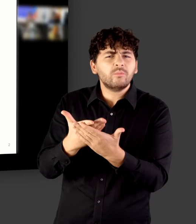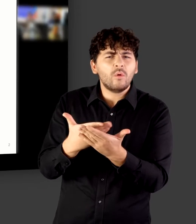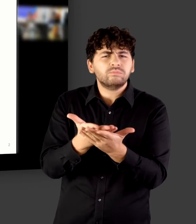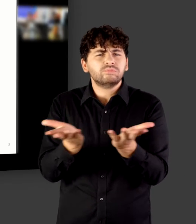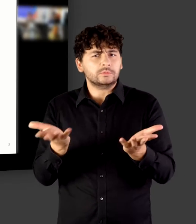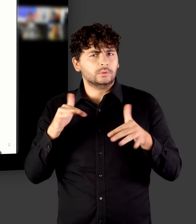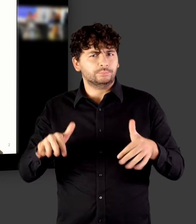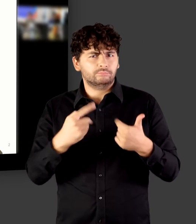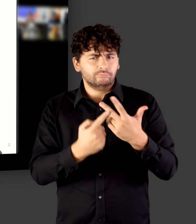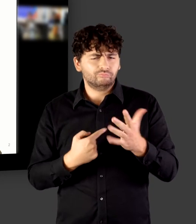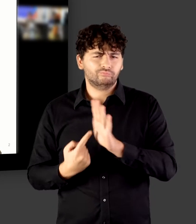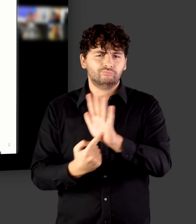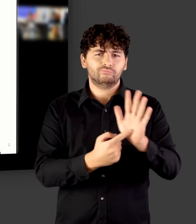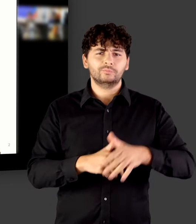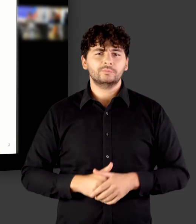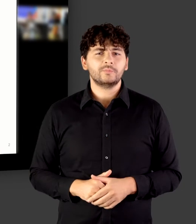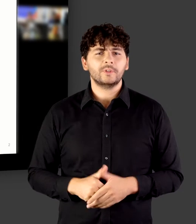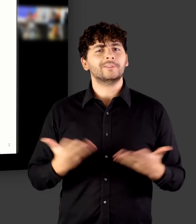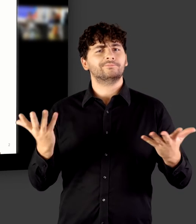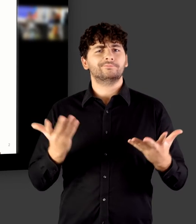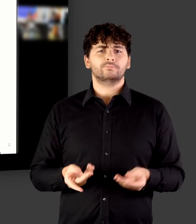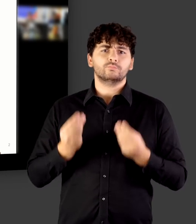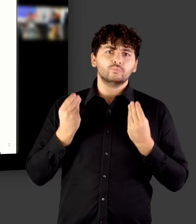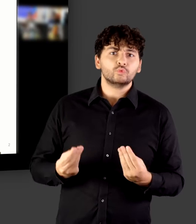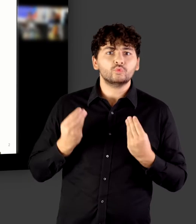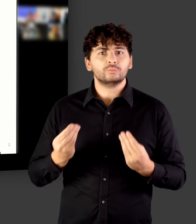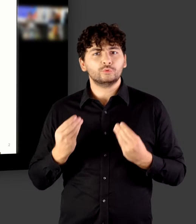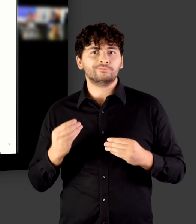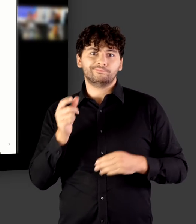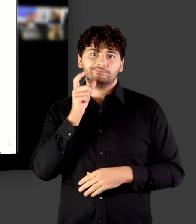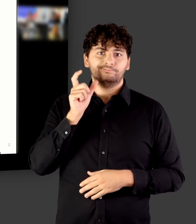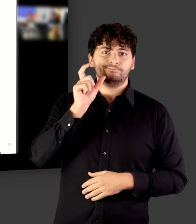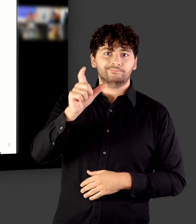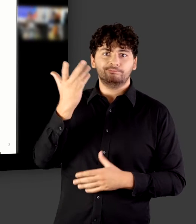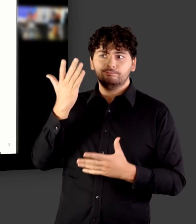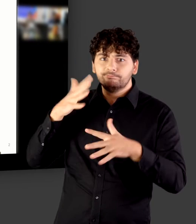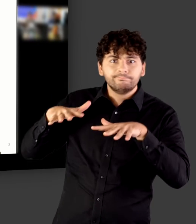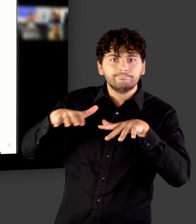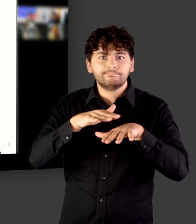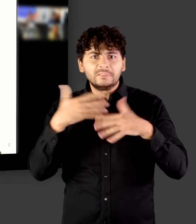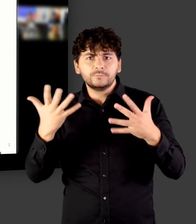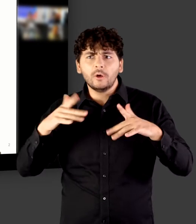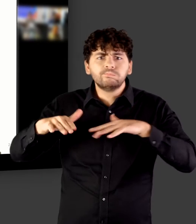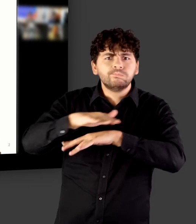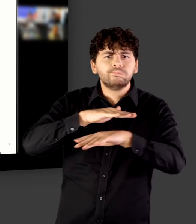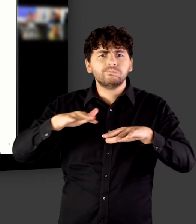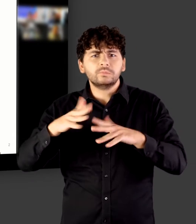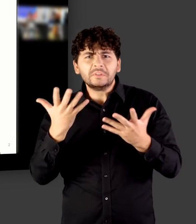Ja, viele Wege führen nach Rom und so schaut es auch mit Open Access aus. Generell wird allerdings zwischen